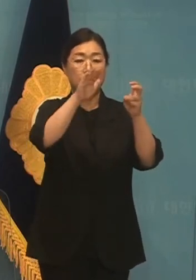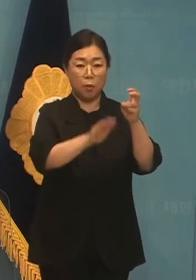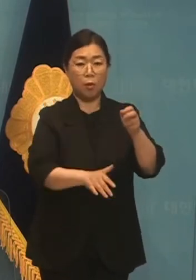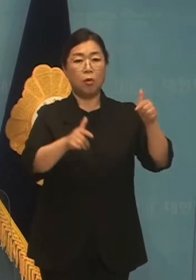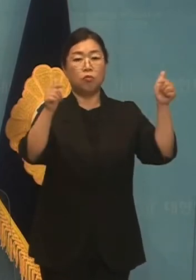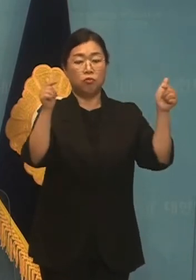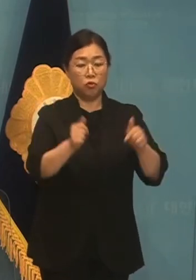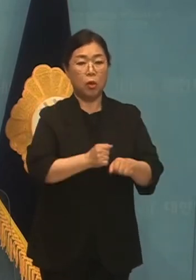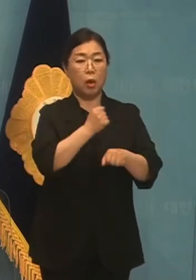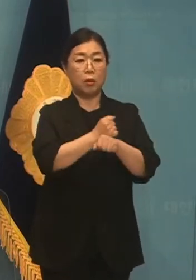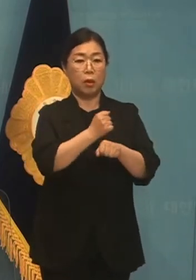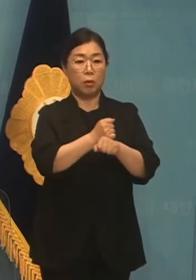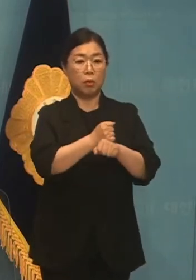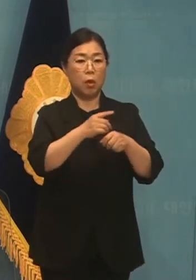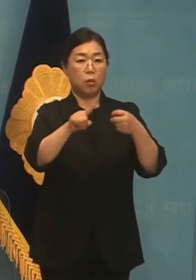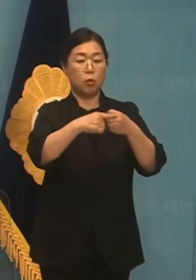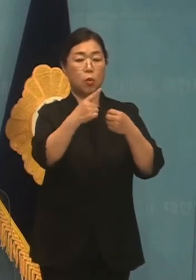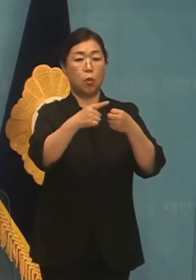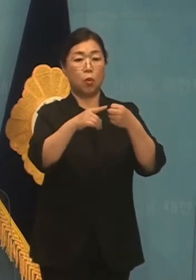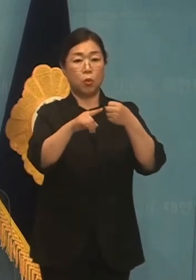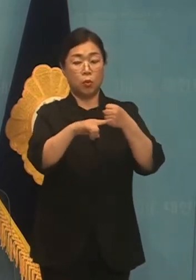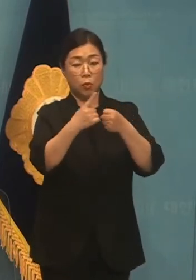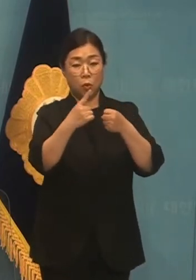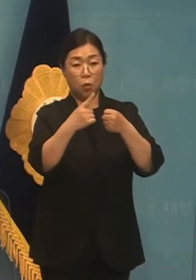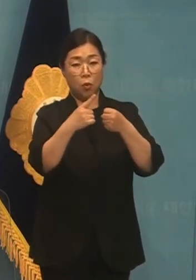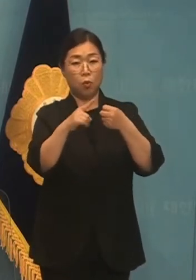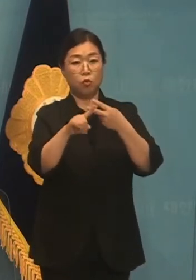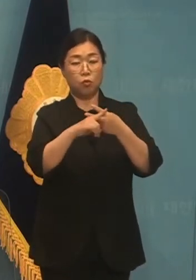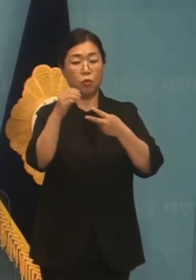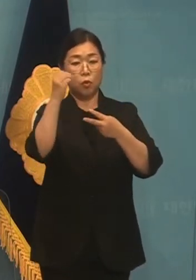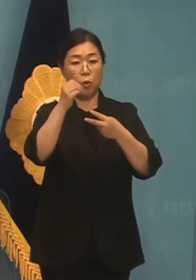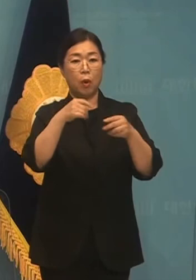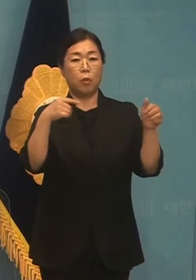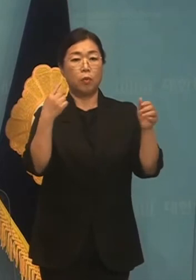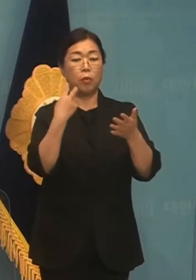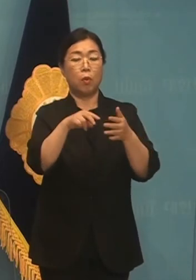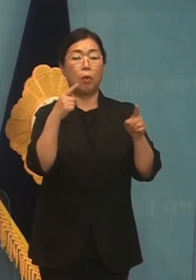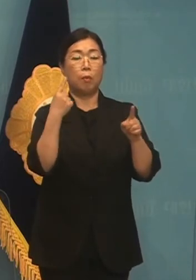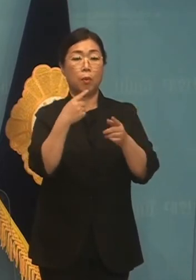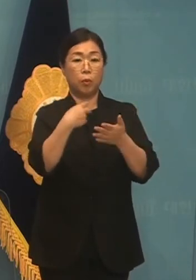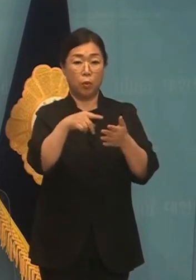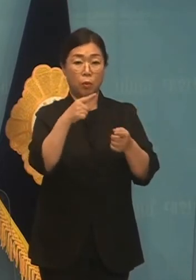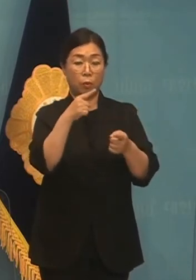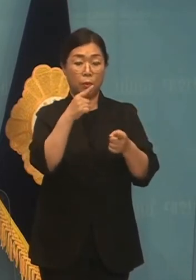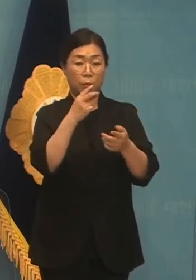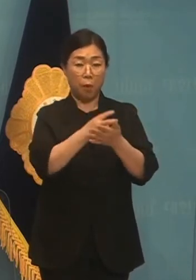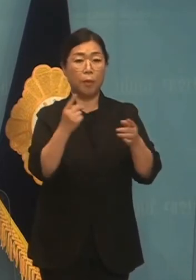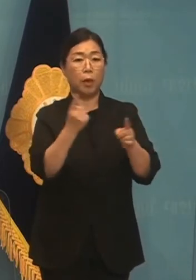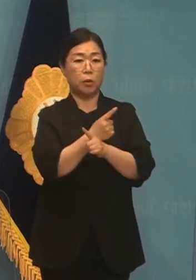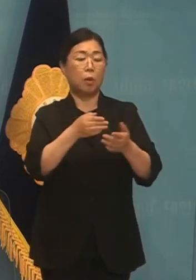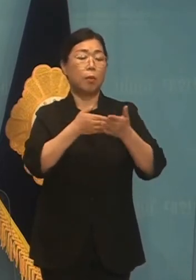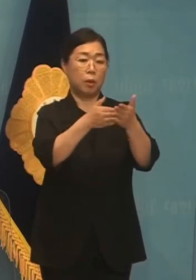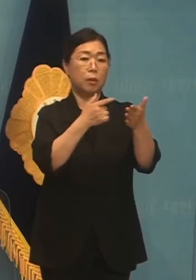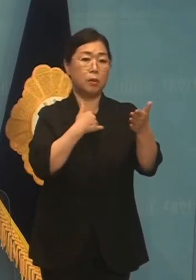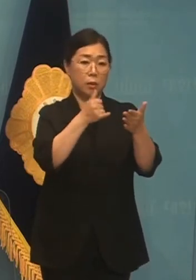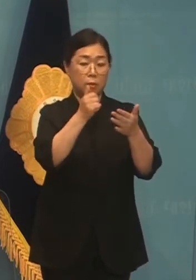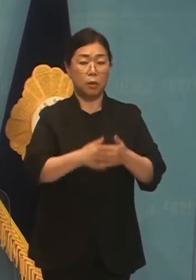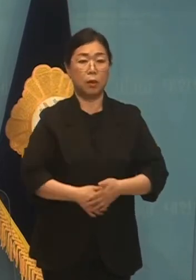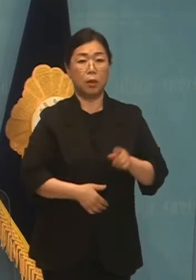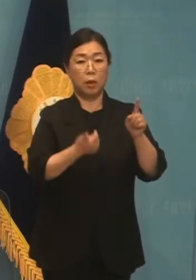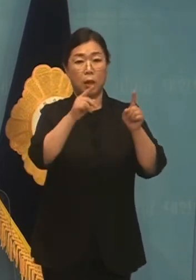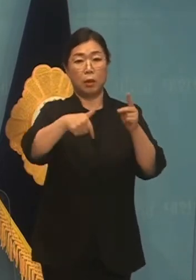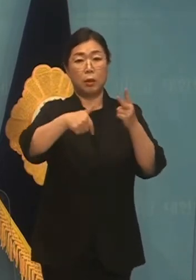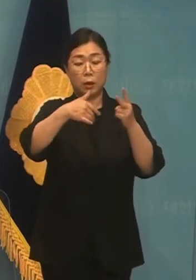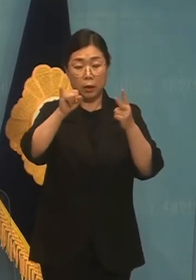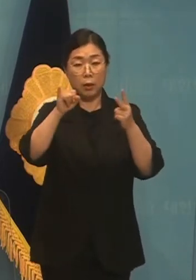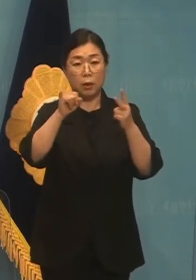낮추는 초중등 교육법 개정안을 발의한 바 있습니다. 정의당은 2학기 전면 등교를